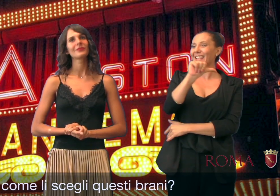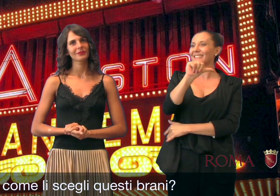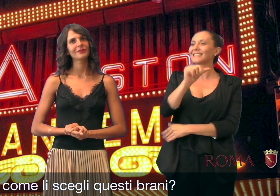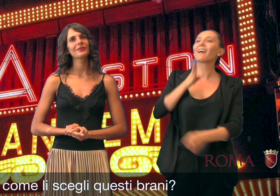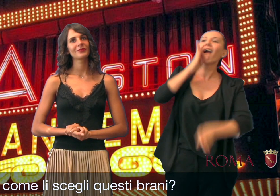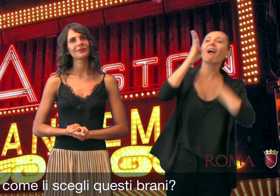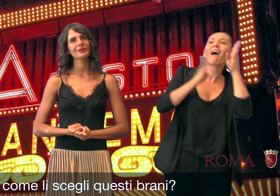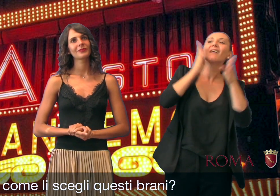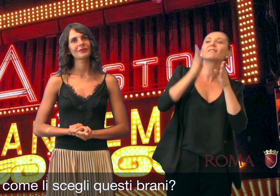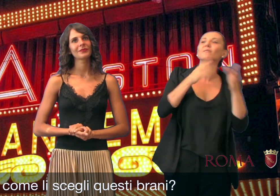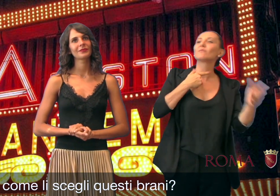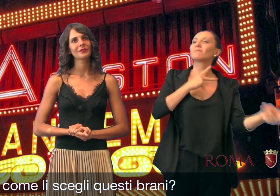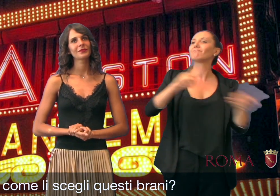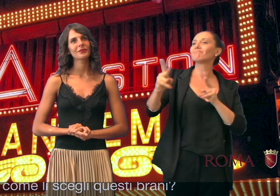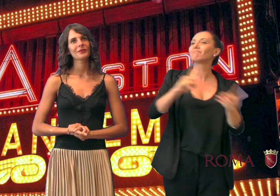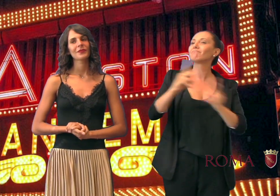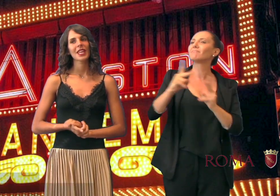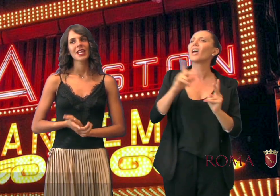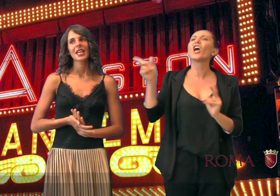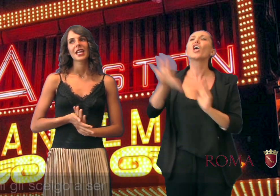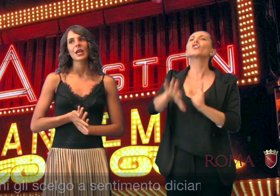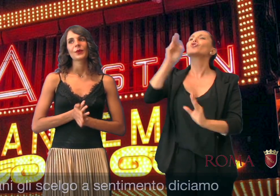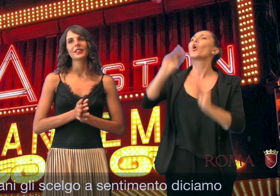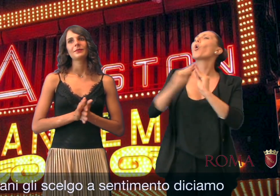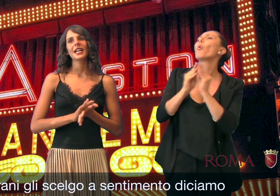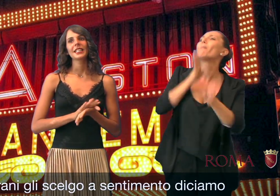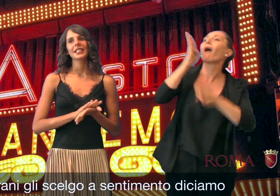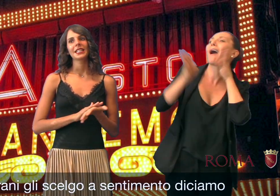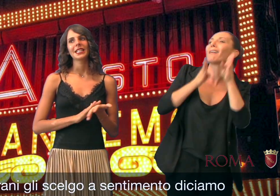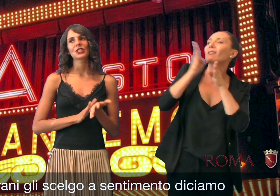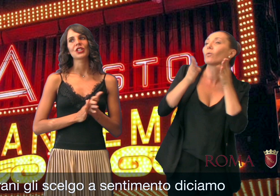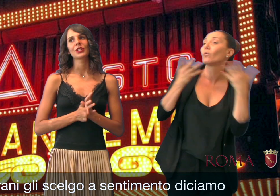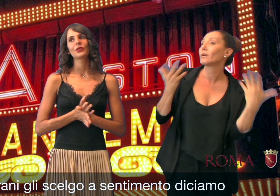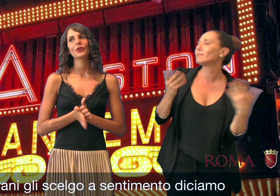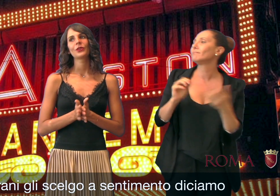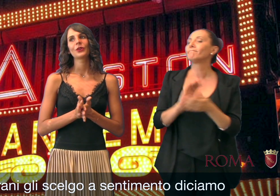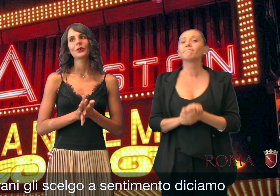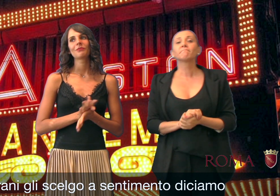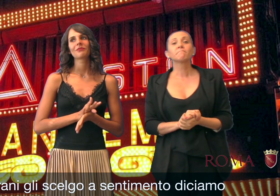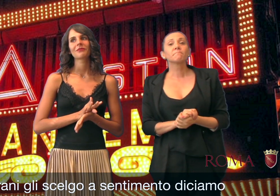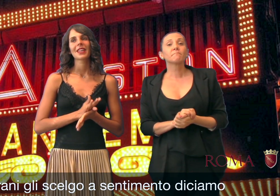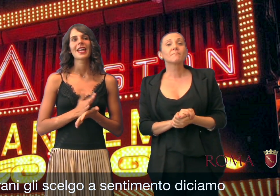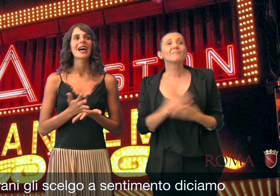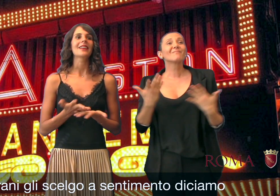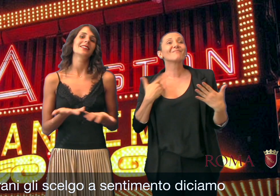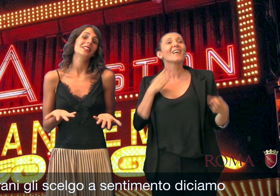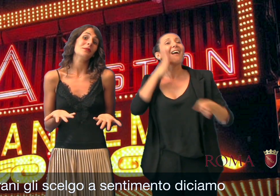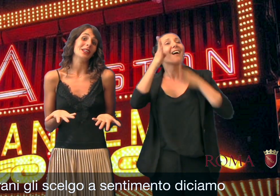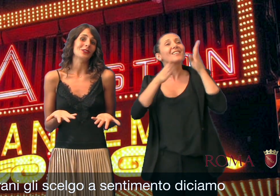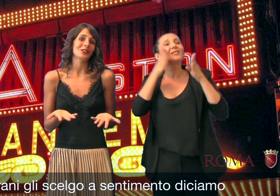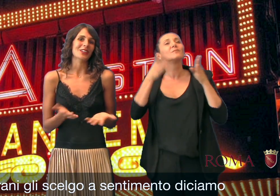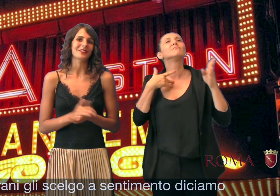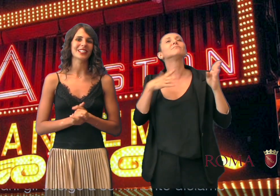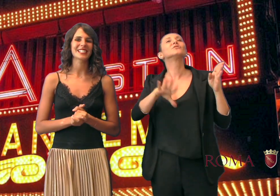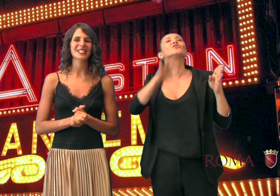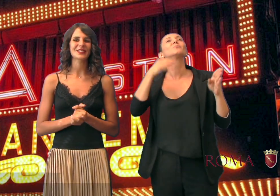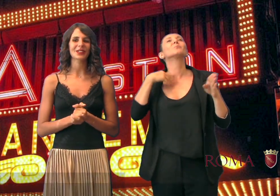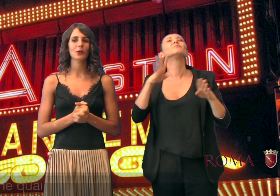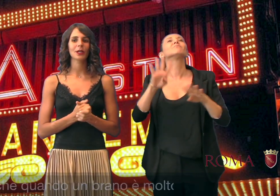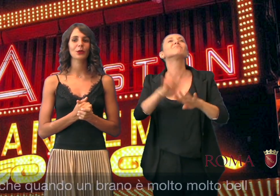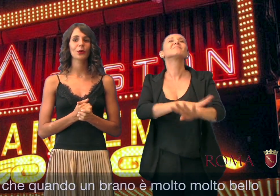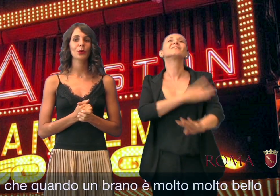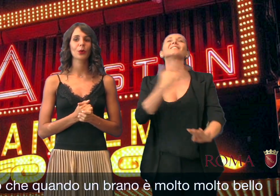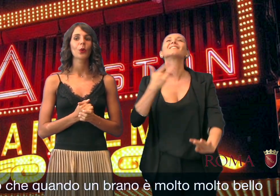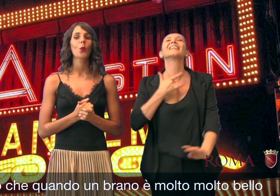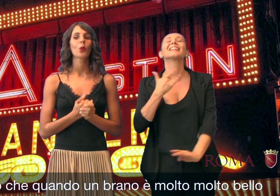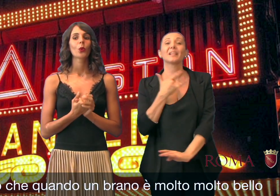musicali. Come li scegli questi brani? Questi brani li scelgo a sentimento, diciamo, nel senso